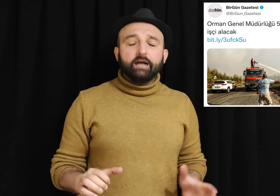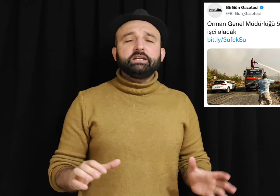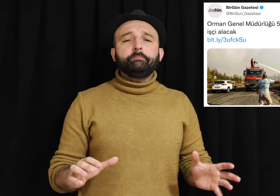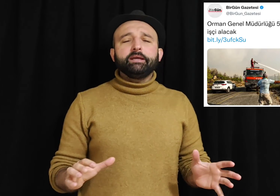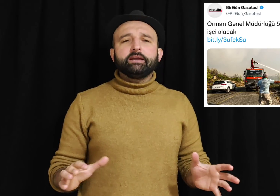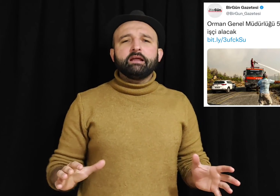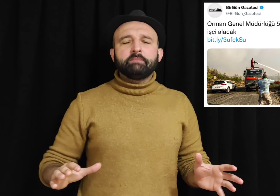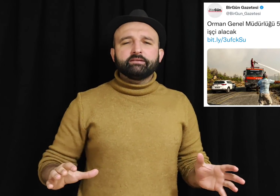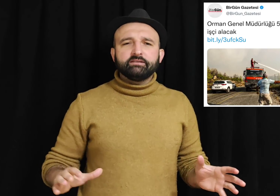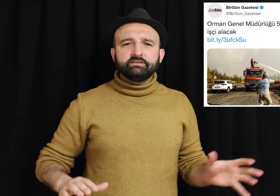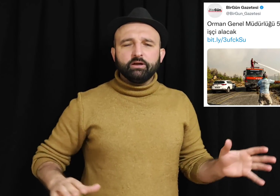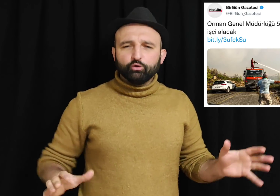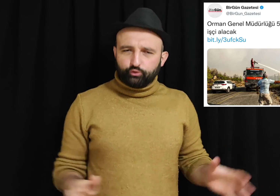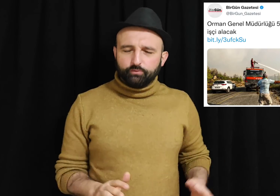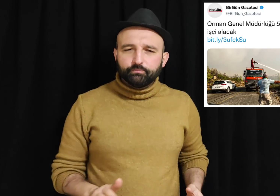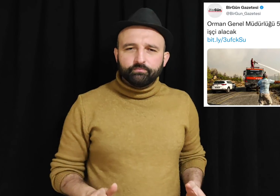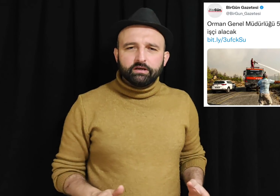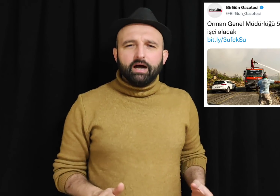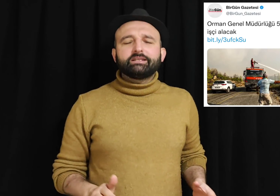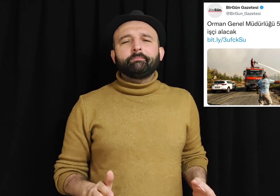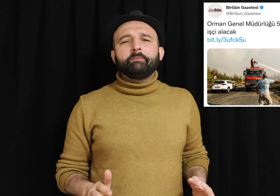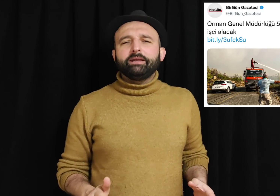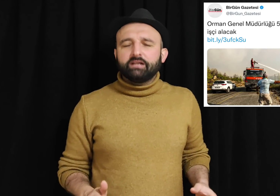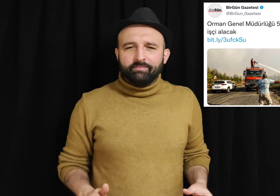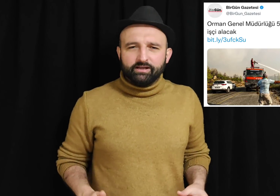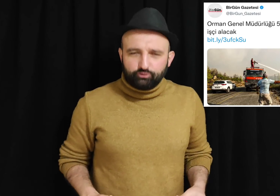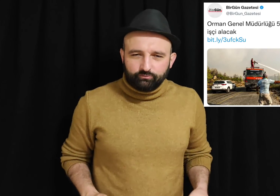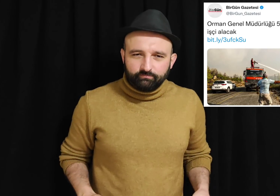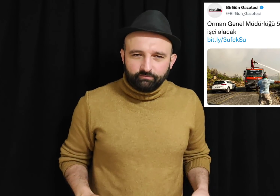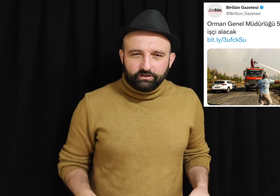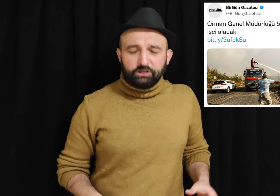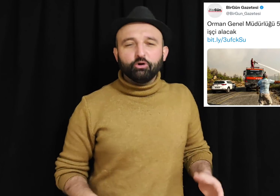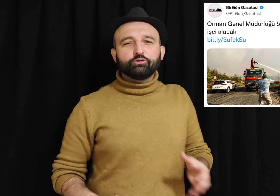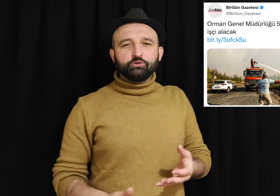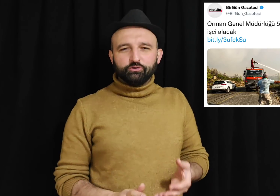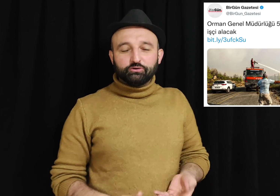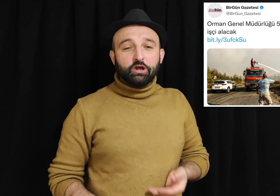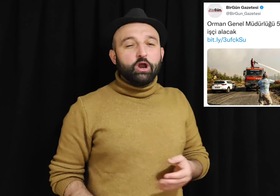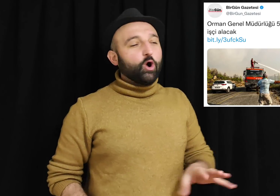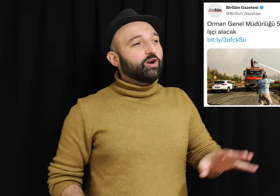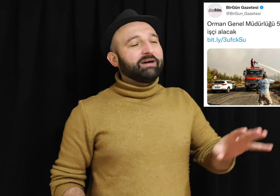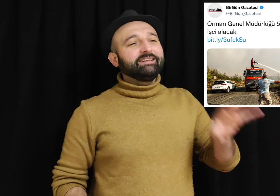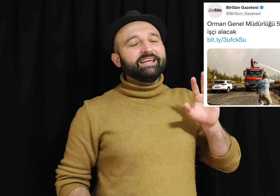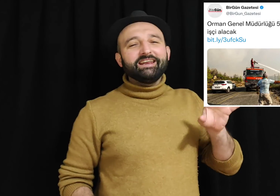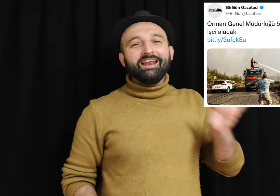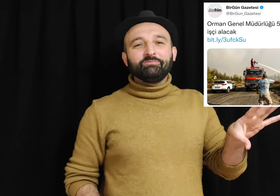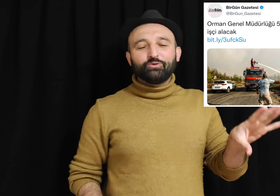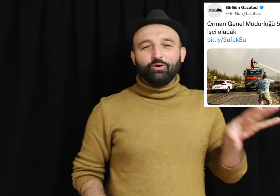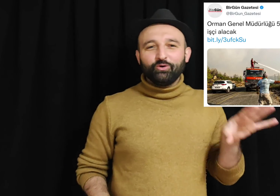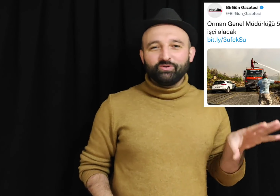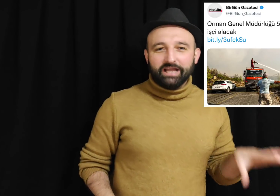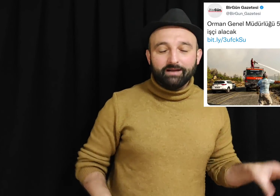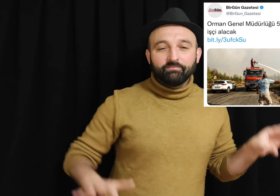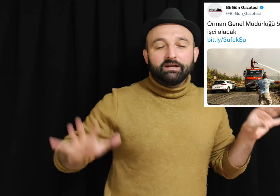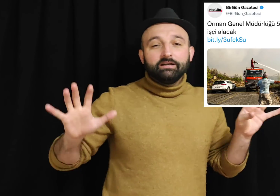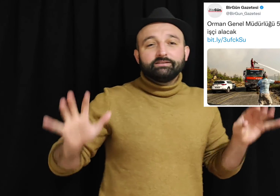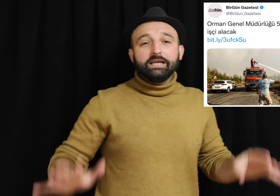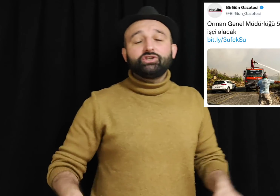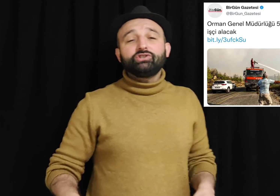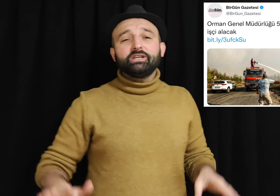AKP Genel Merkezi'nde oturup atama beklemeye son. Gidiyorsunuz Orman Genel Müdürlüğü'nde geçici